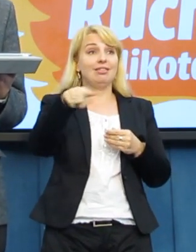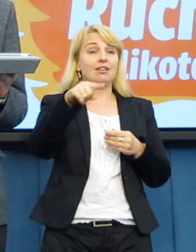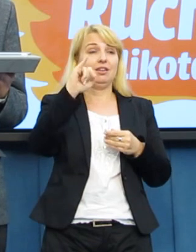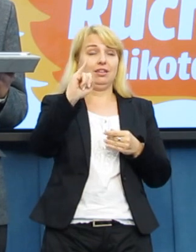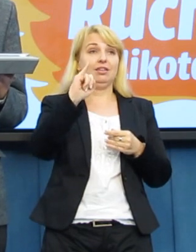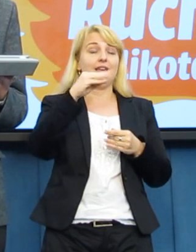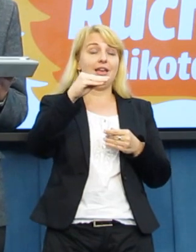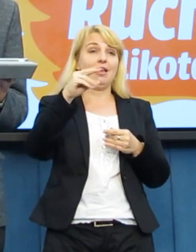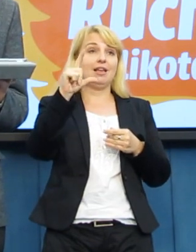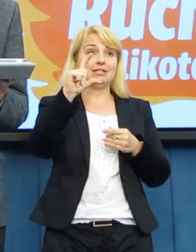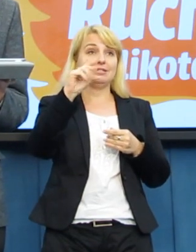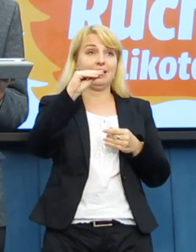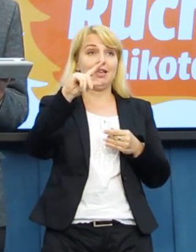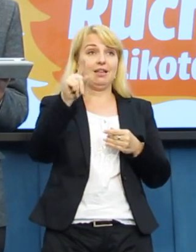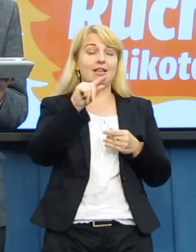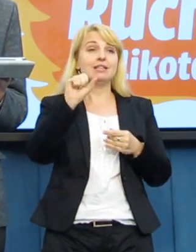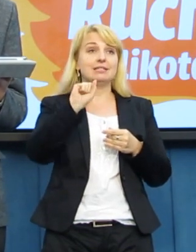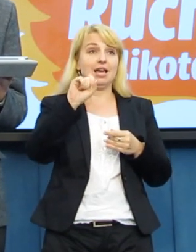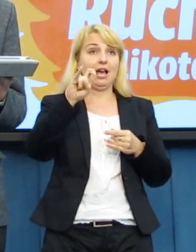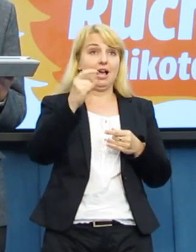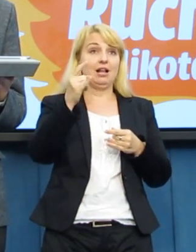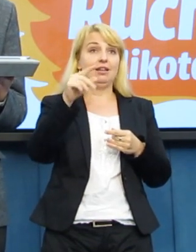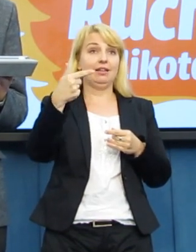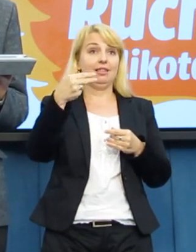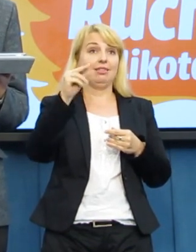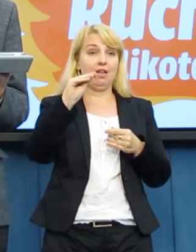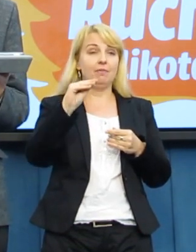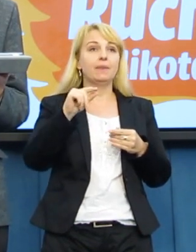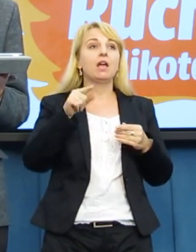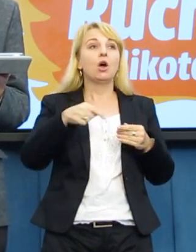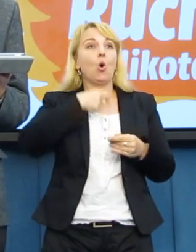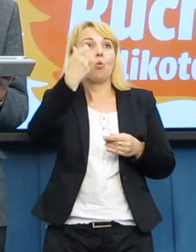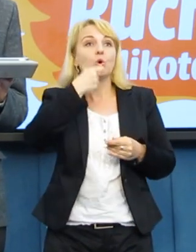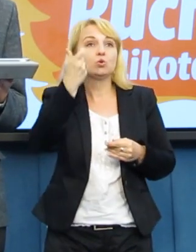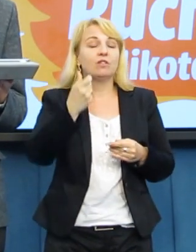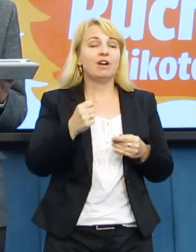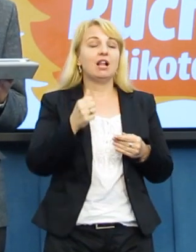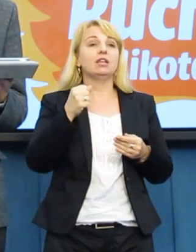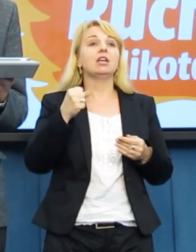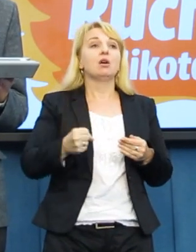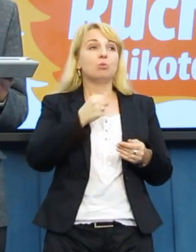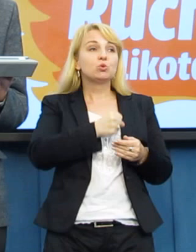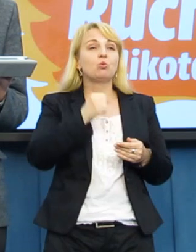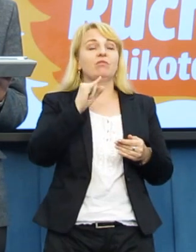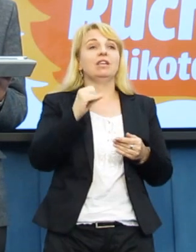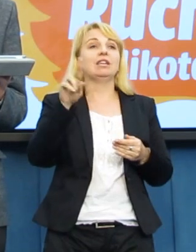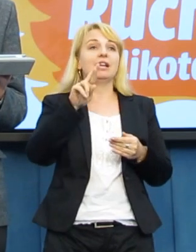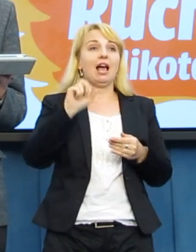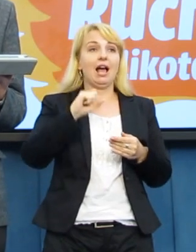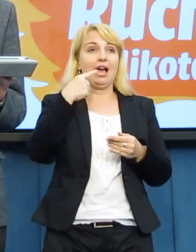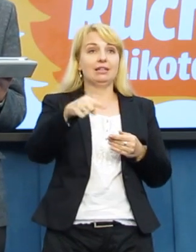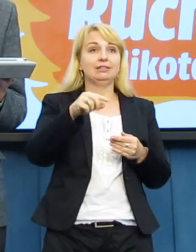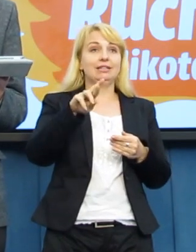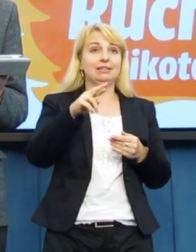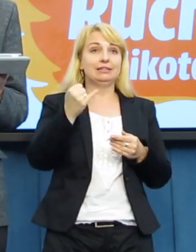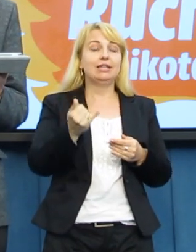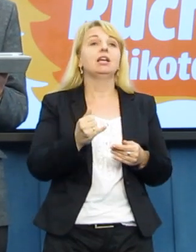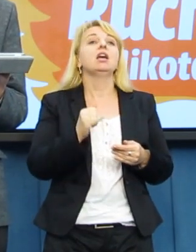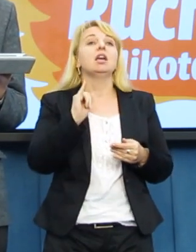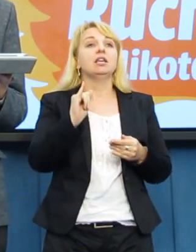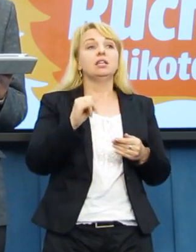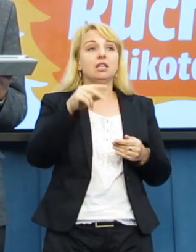Za tą uchwałą głosowali radni popierający prezydenta miasta, radni